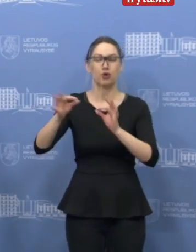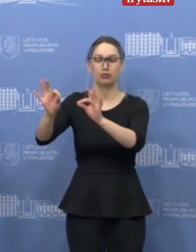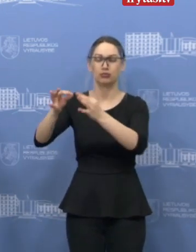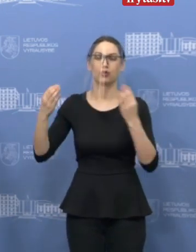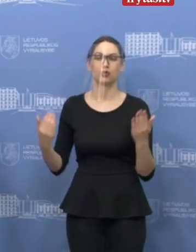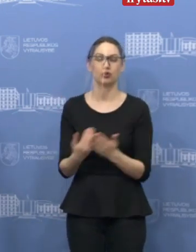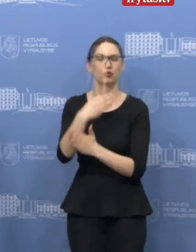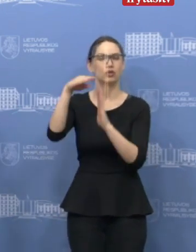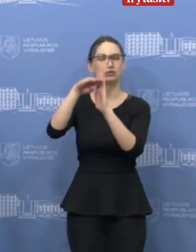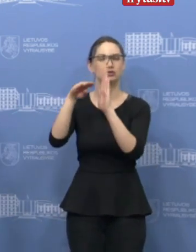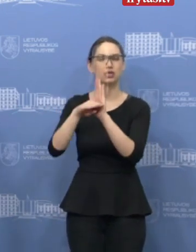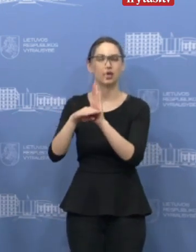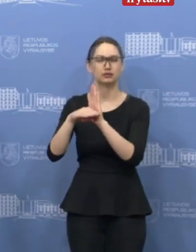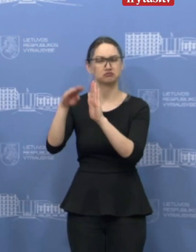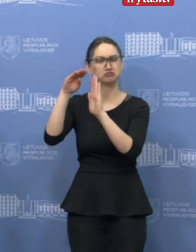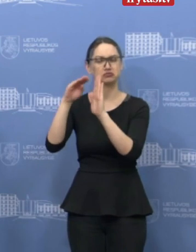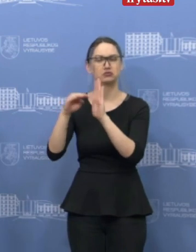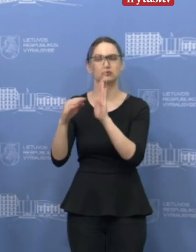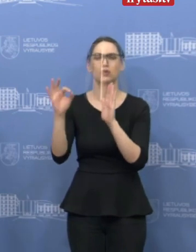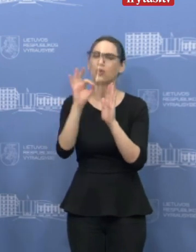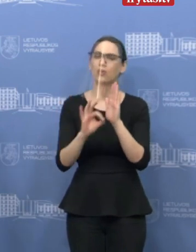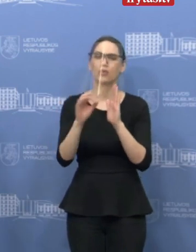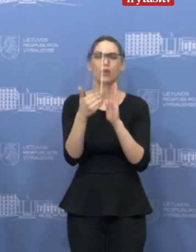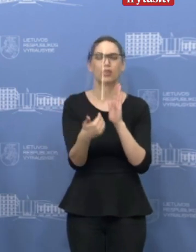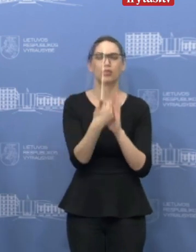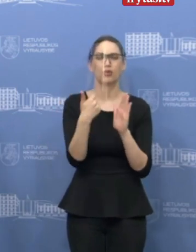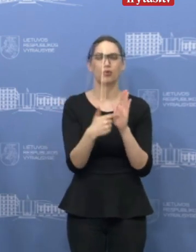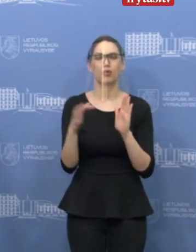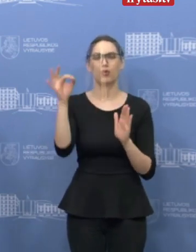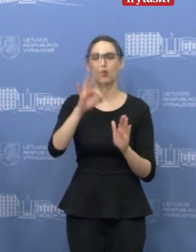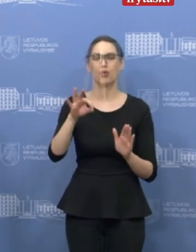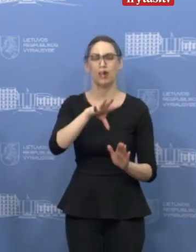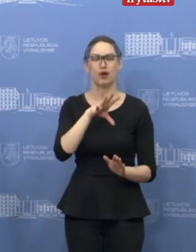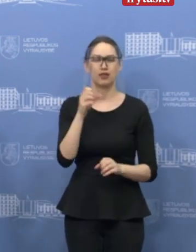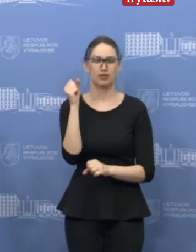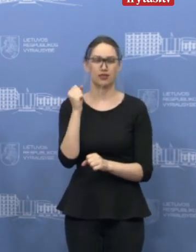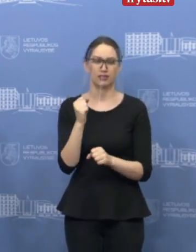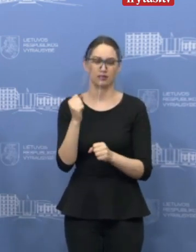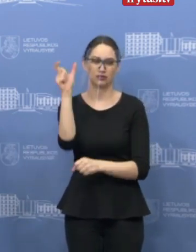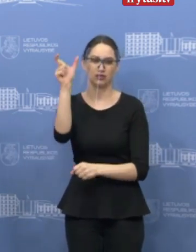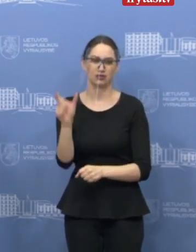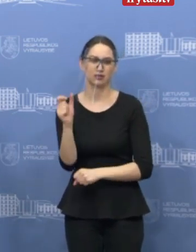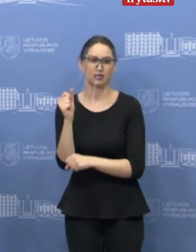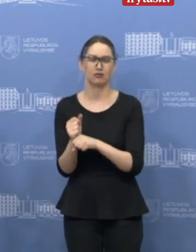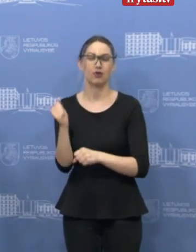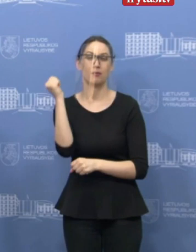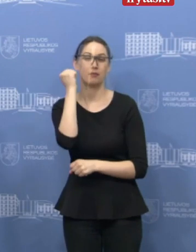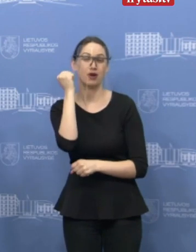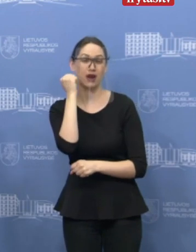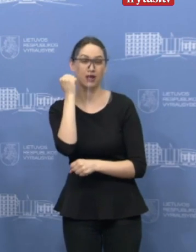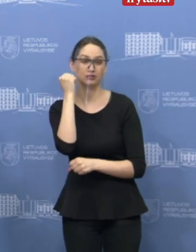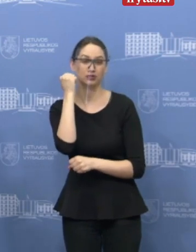įstatymo projektas, kuris iš esmės leistų dėl darbo užmokesčio kompensavimą esant prastovai